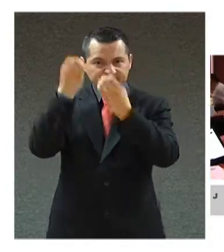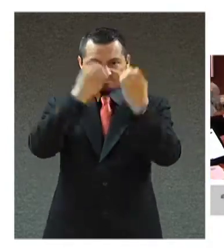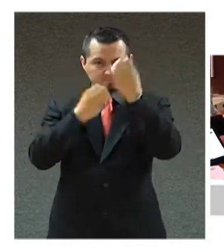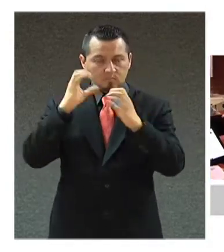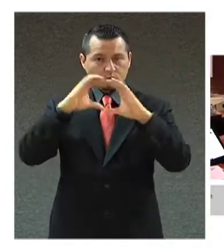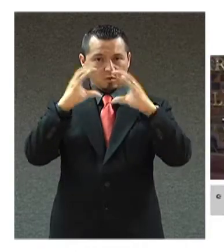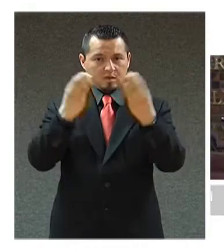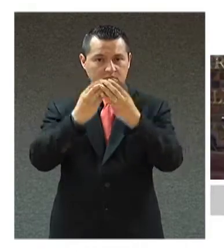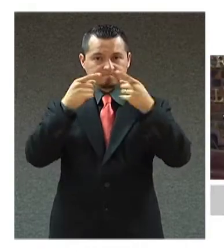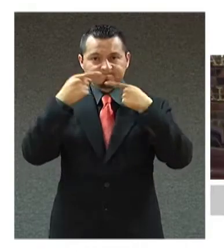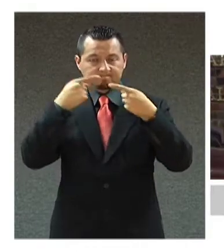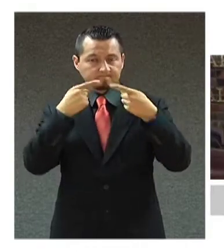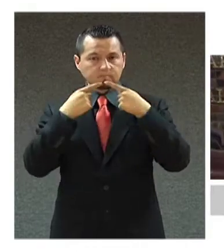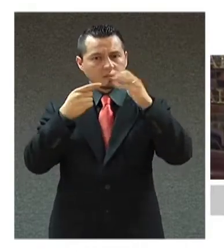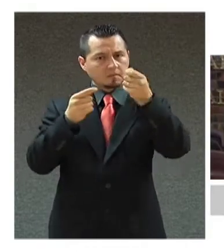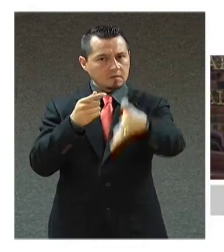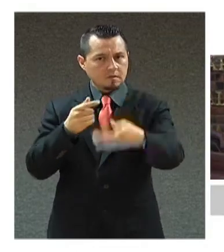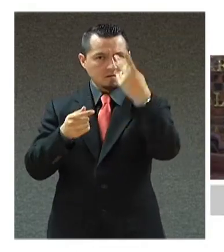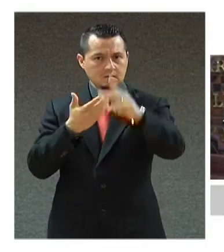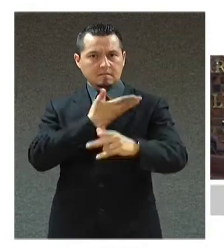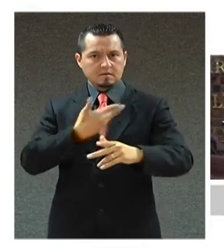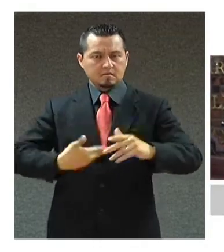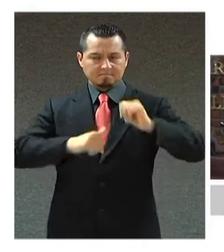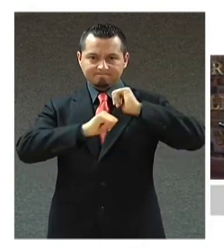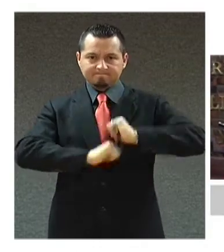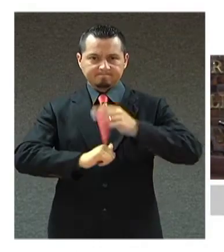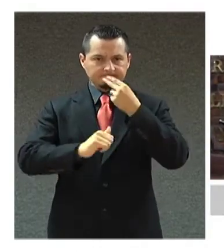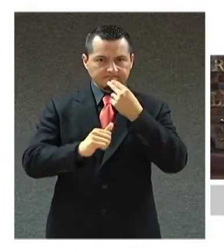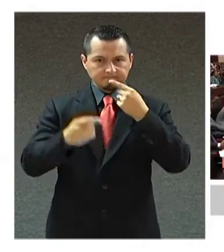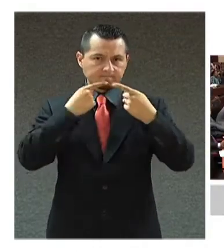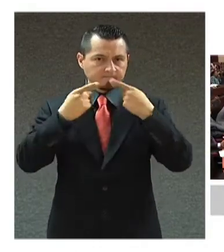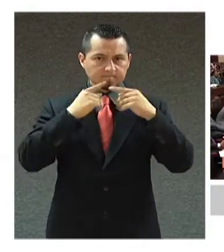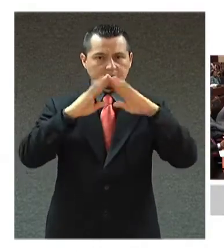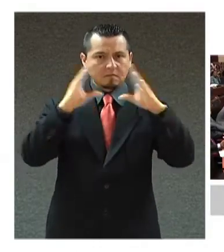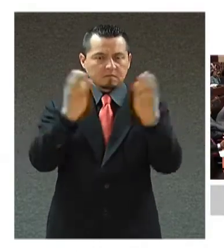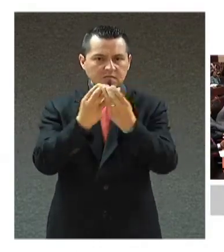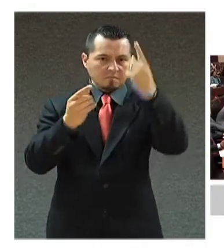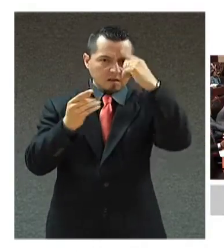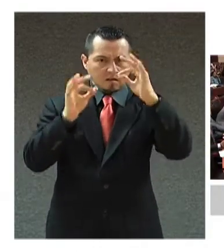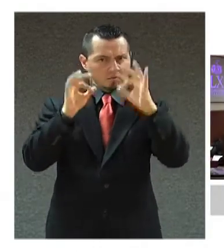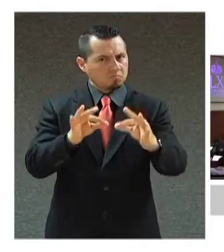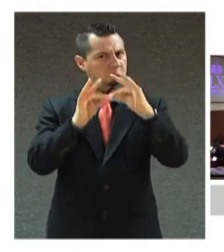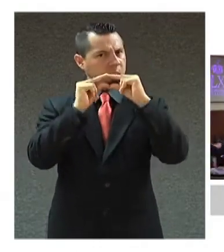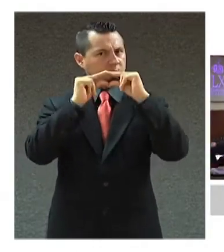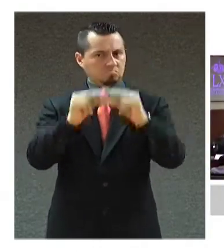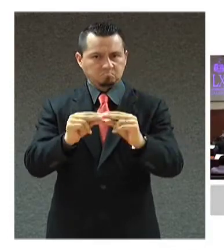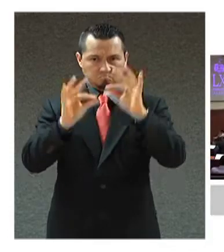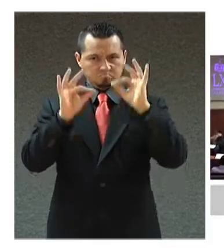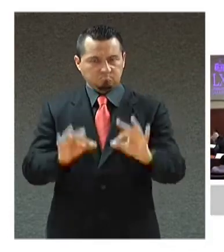Congreso, con el envío, por parte del presidente de la mesa directiva, de un informe de cumplimiento y la publicación de la información.